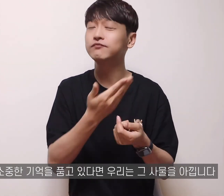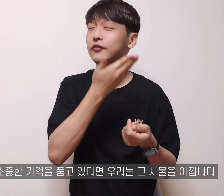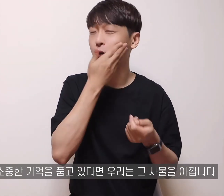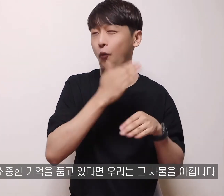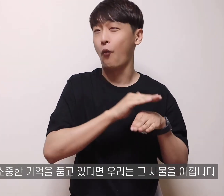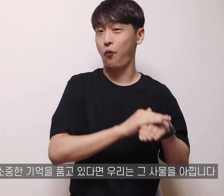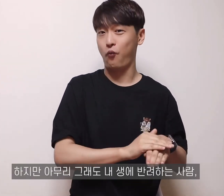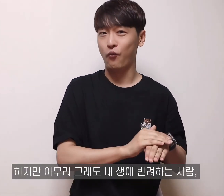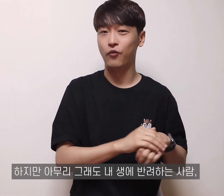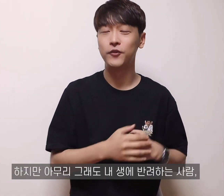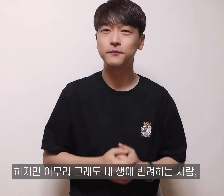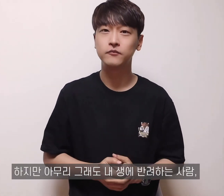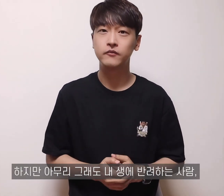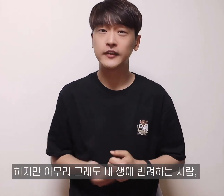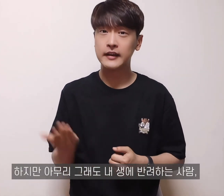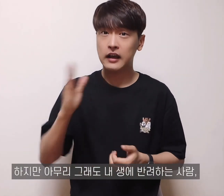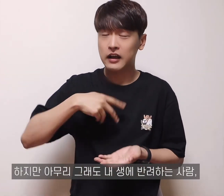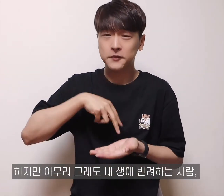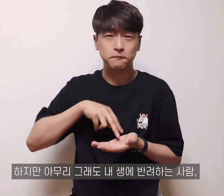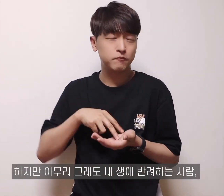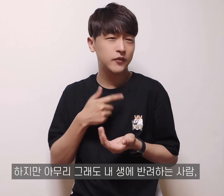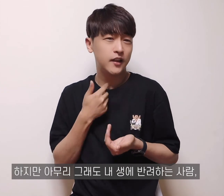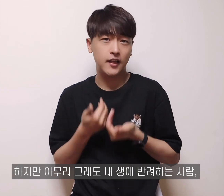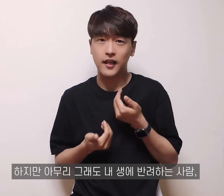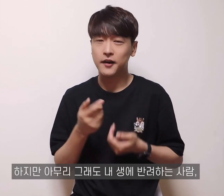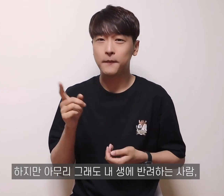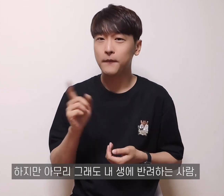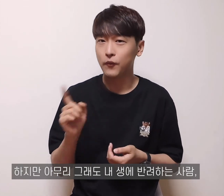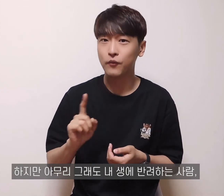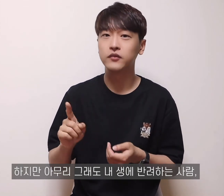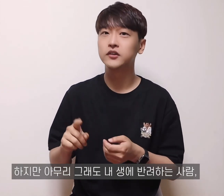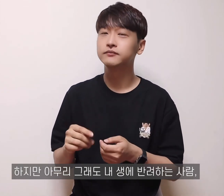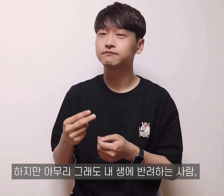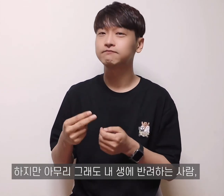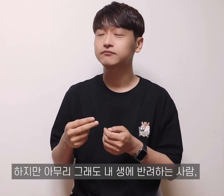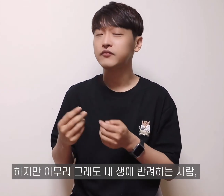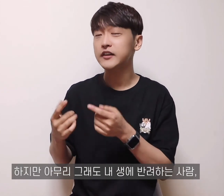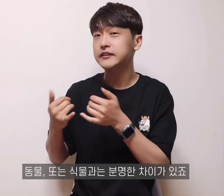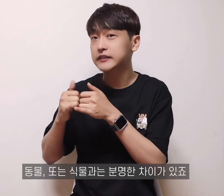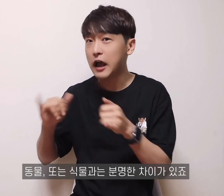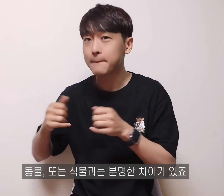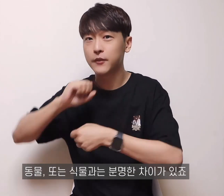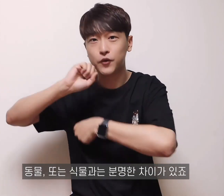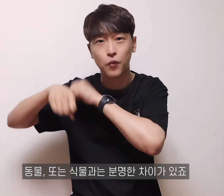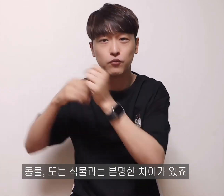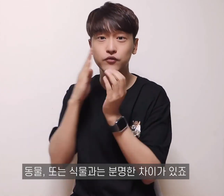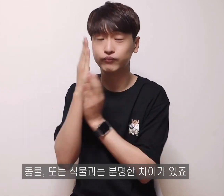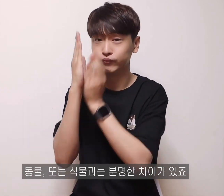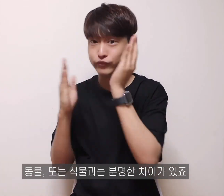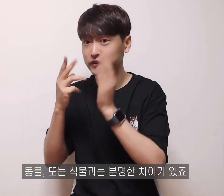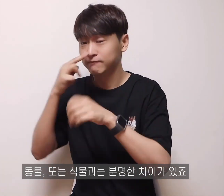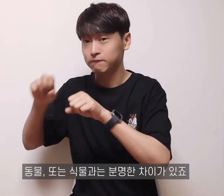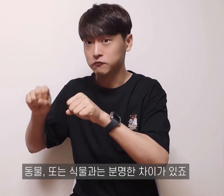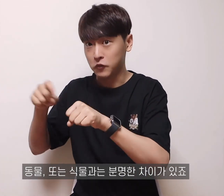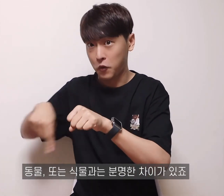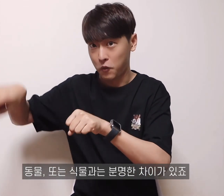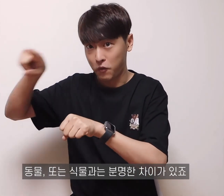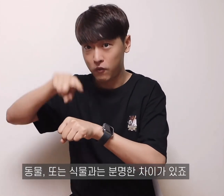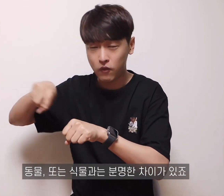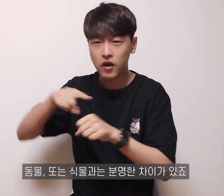하지만 아무리 그래도 내 생에 반려하는 사람, 동물 또는 식물과는 분명한 차이가 있죠